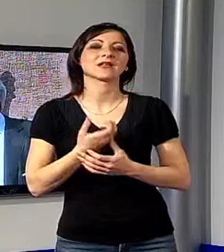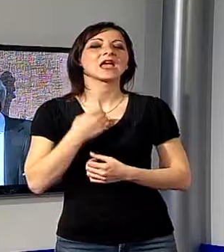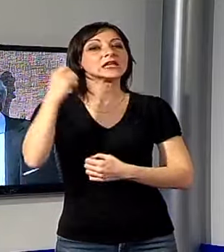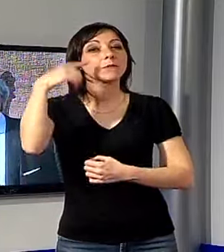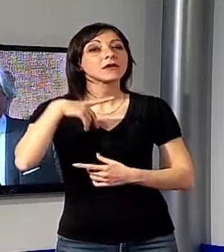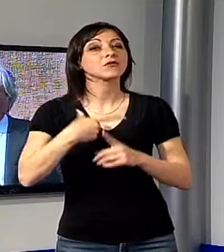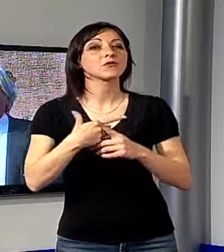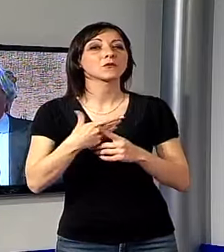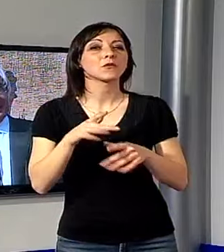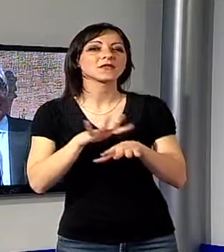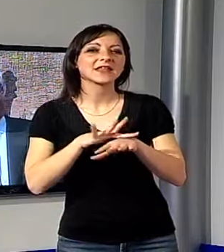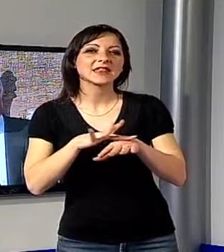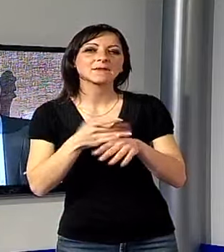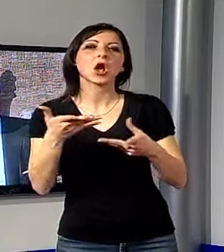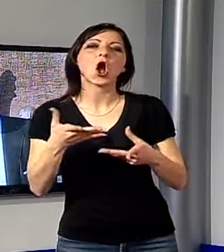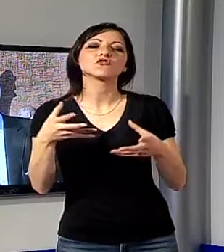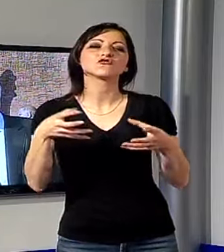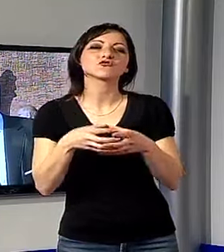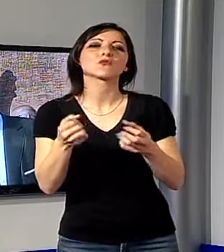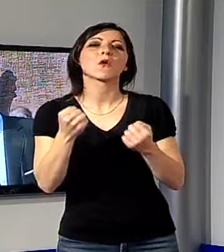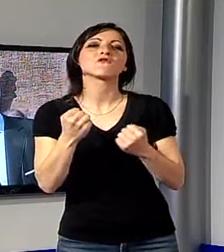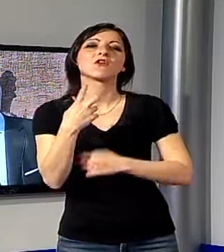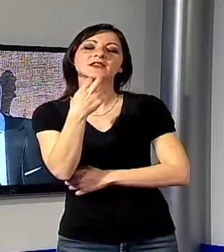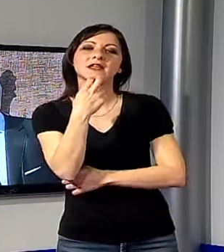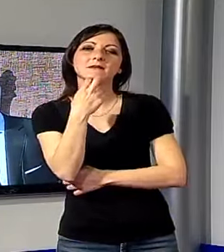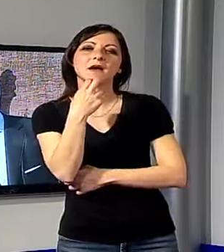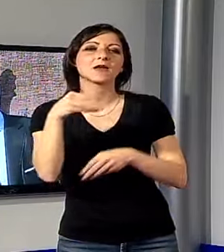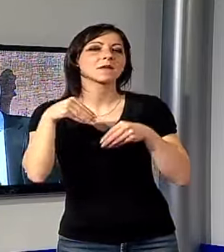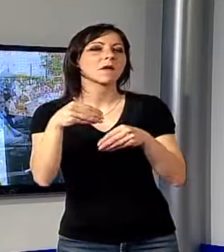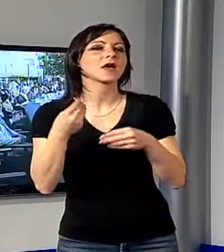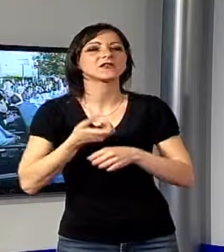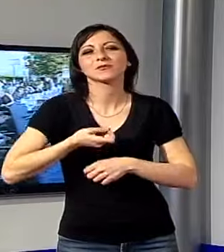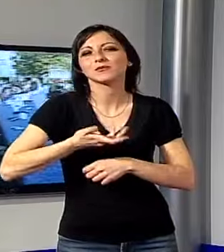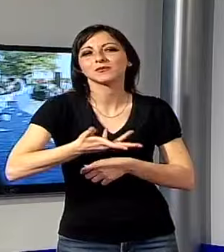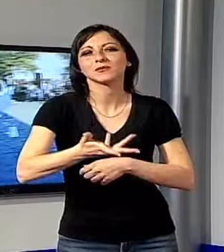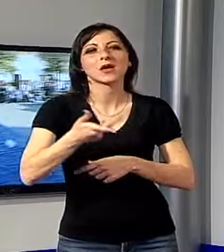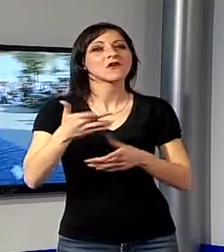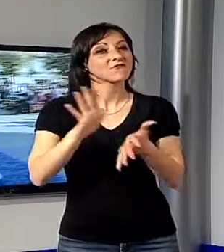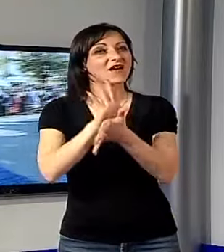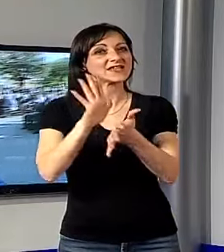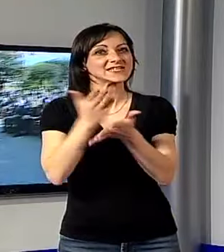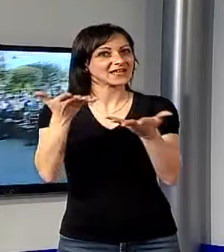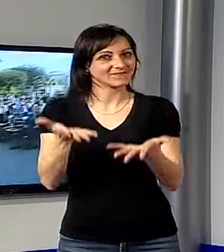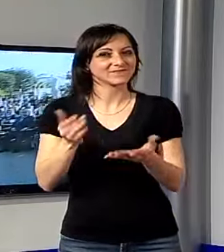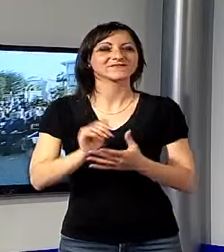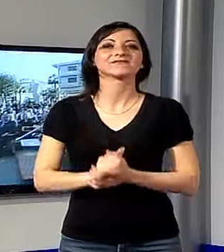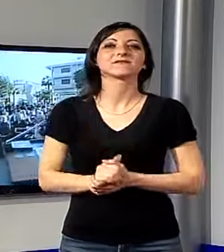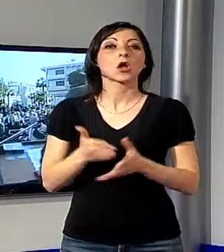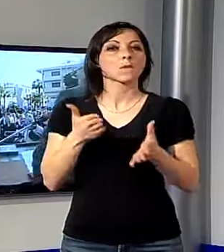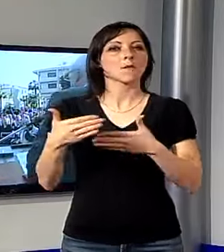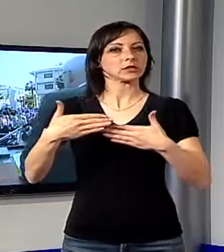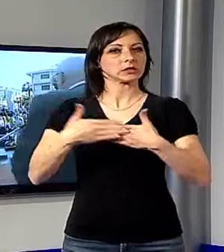sentimenti oggi la comunità di Forte dei Marmi partecipa numerosa a questa celebrazione. Dopo i momenti